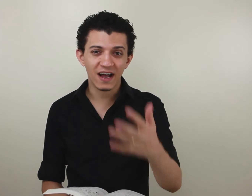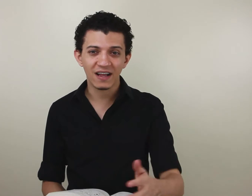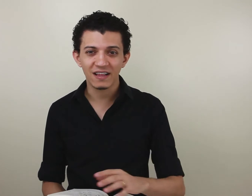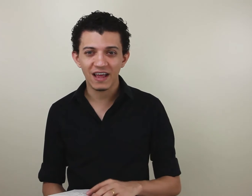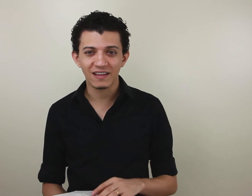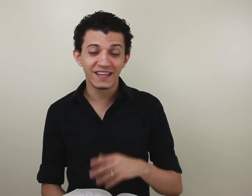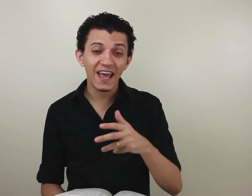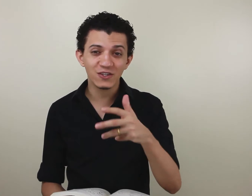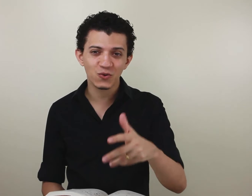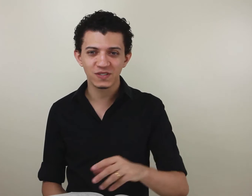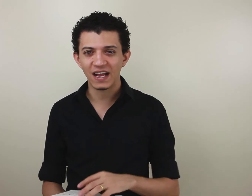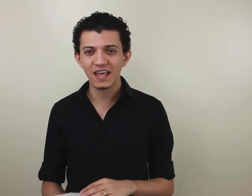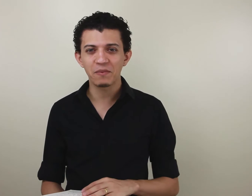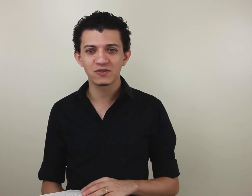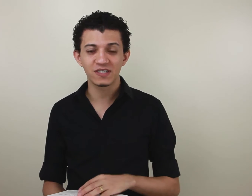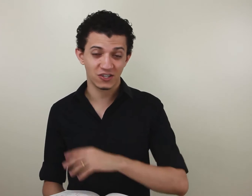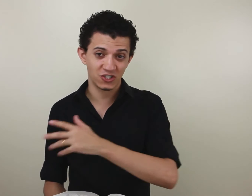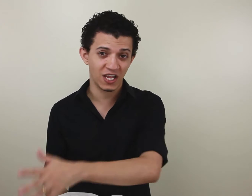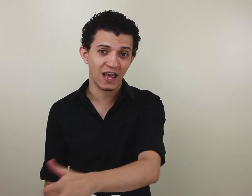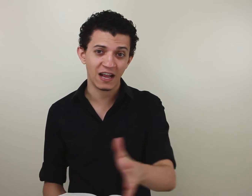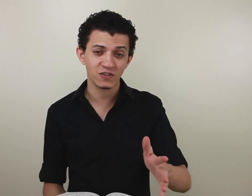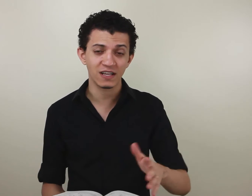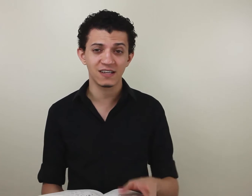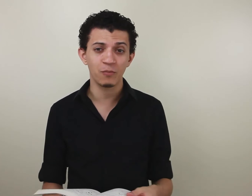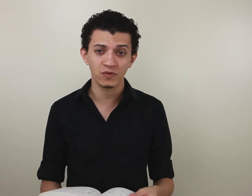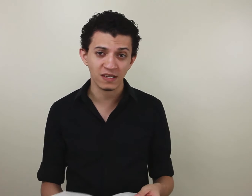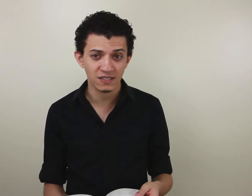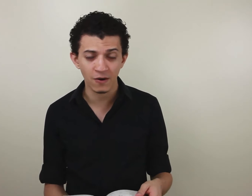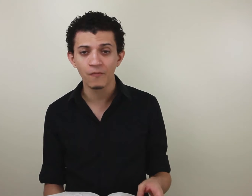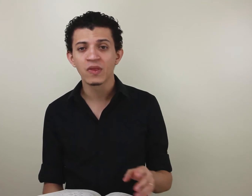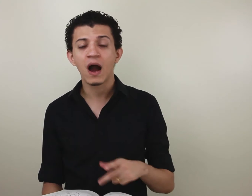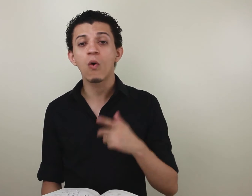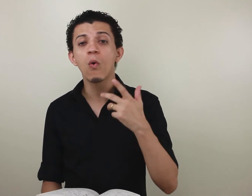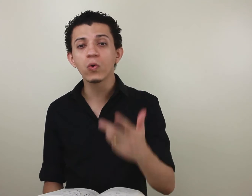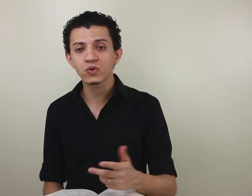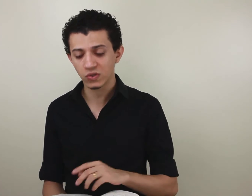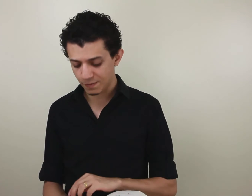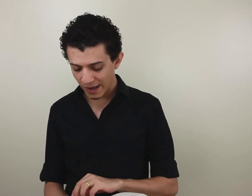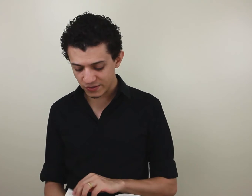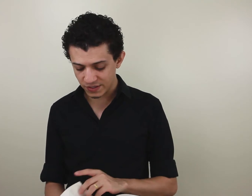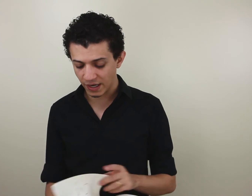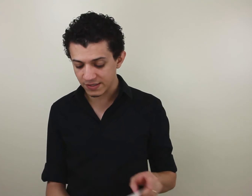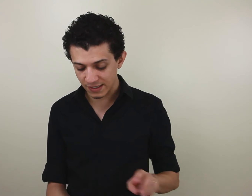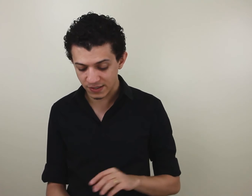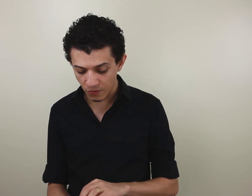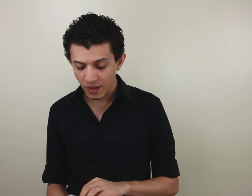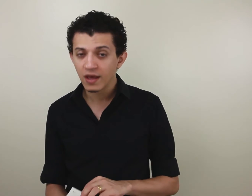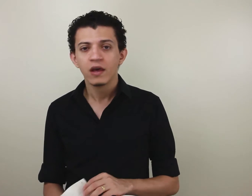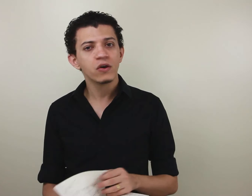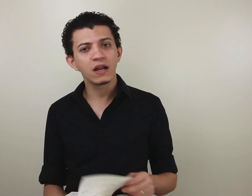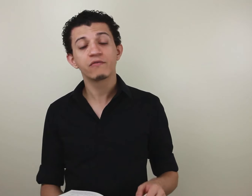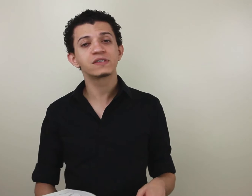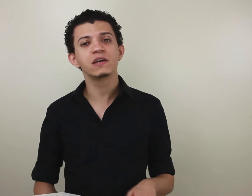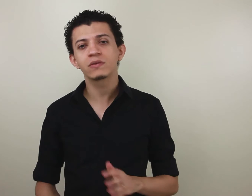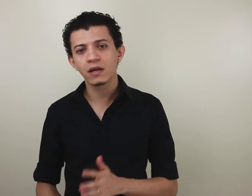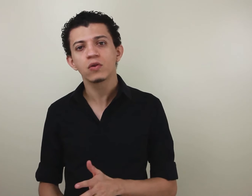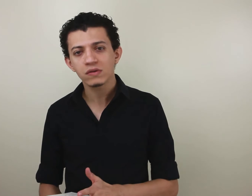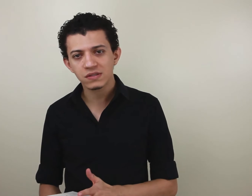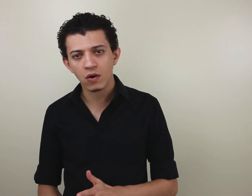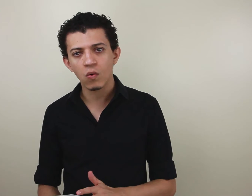dêíticos da Libras, ou seja, relacionados à apontação, ao uso do espaço de sinalização. E, olha, você não tem noção